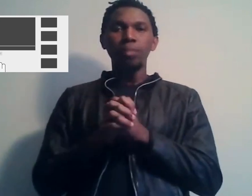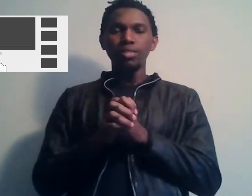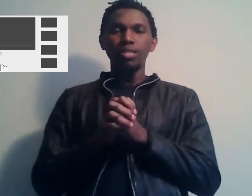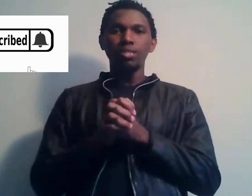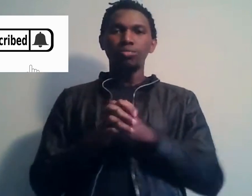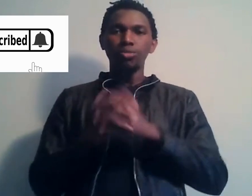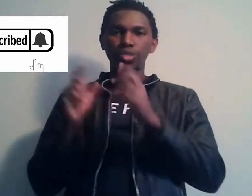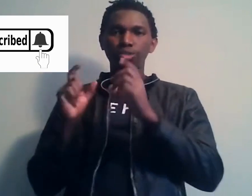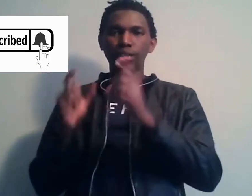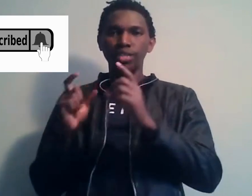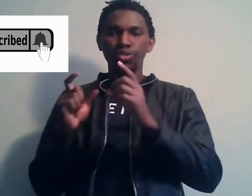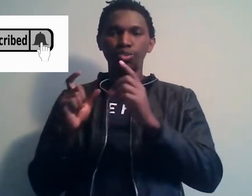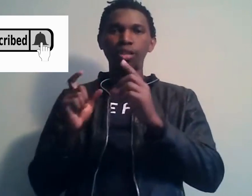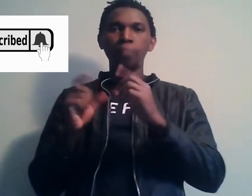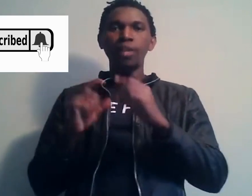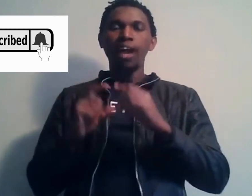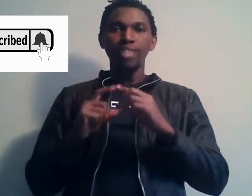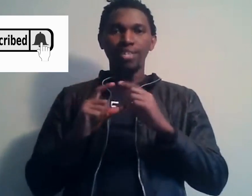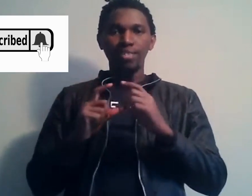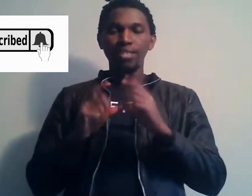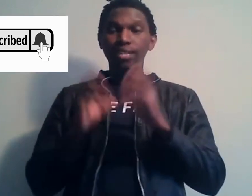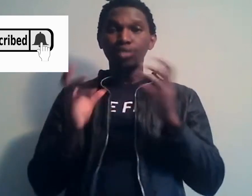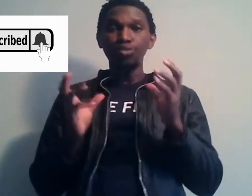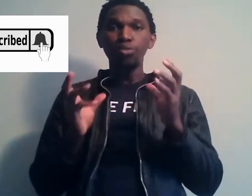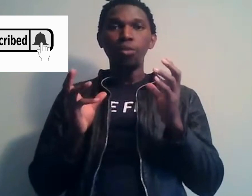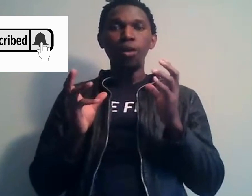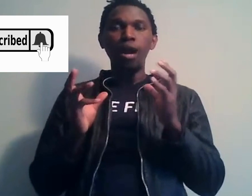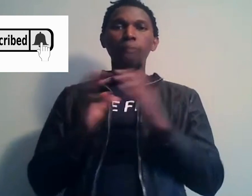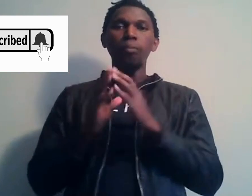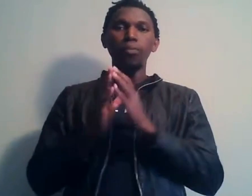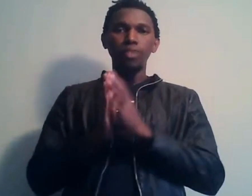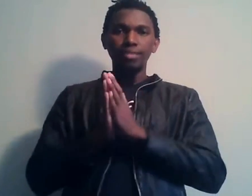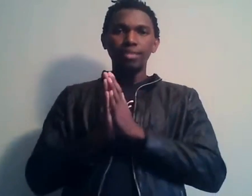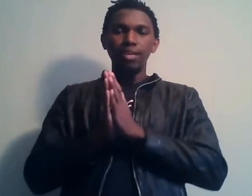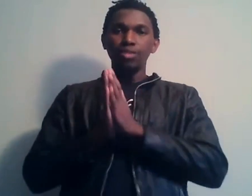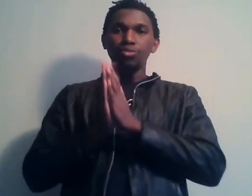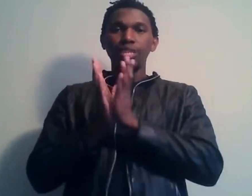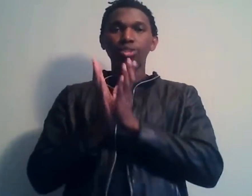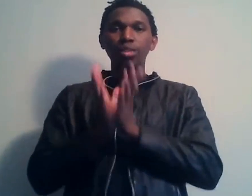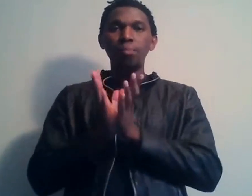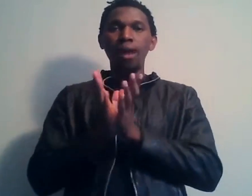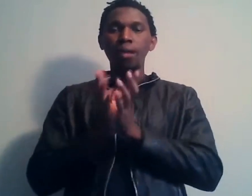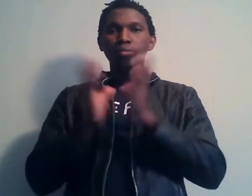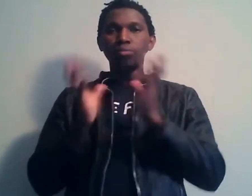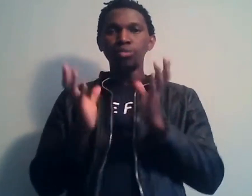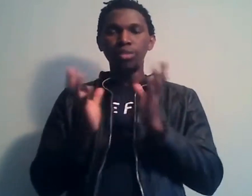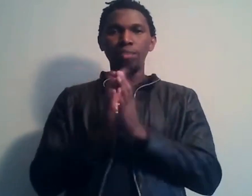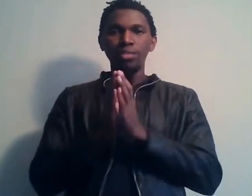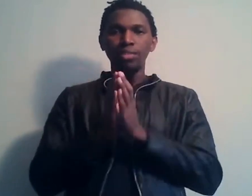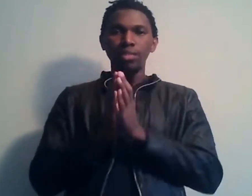la barre de description, tu cliques sur le lien afin d'accéder gratuitement à mon podcast sur lequel je débat de plusieurs thématiques